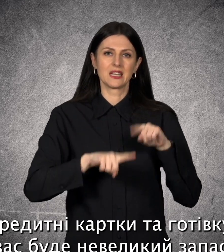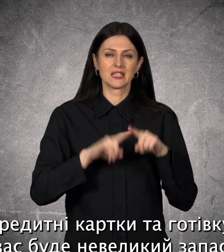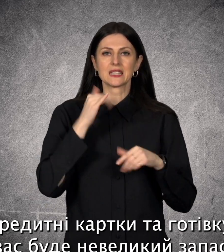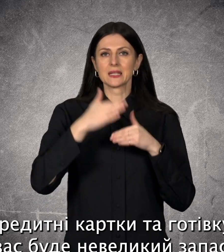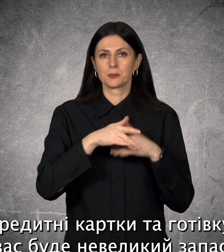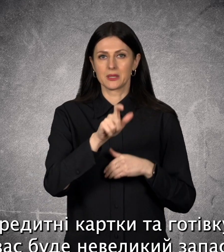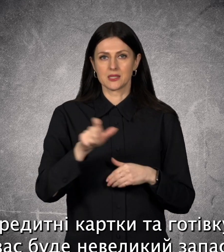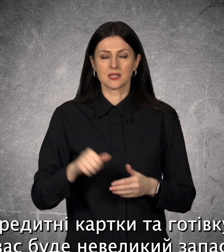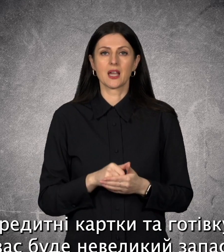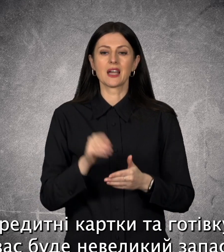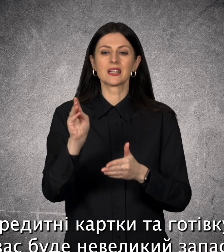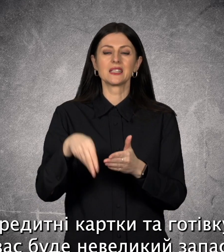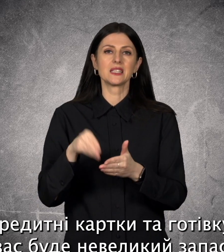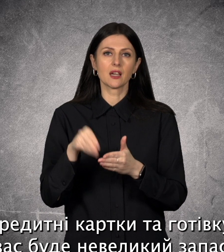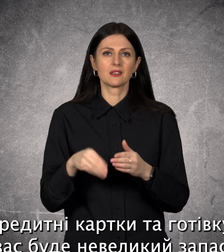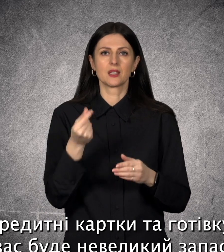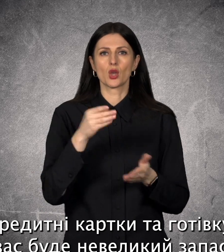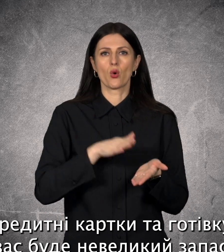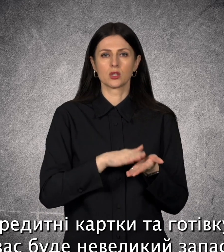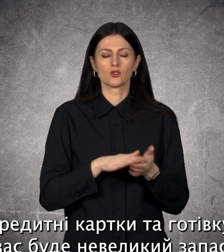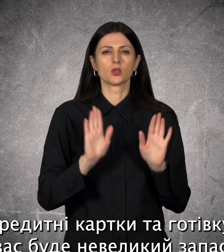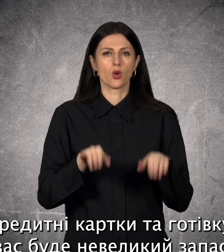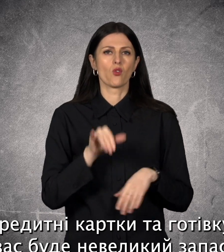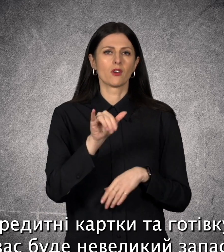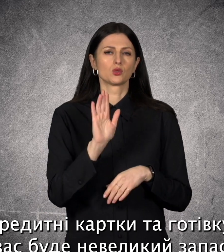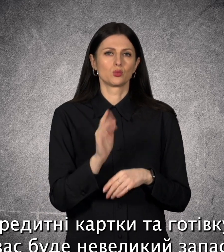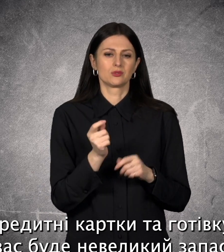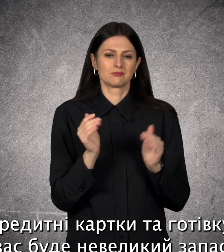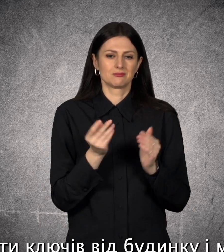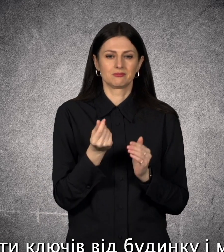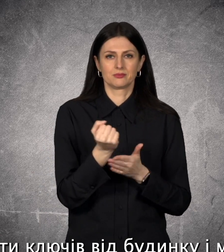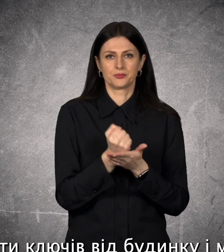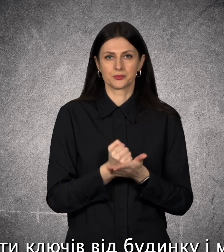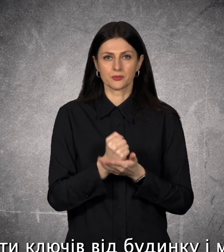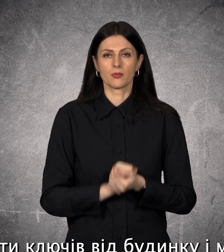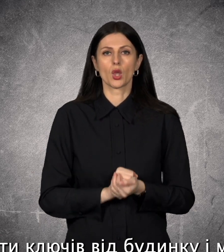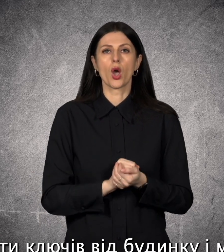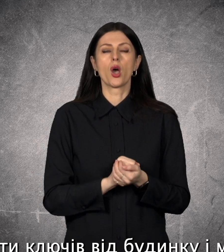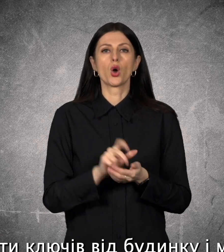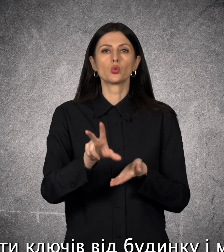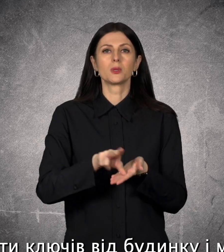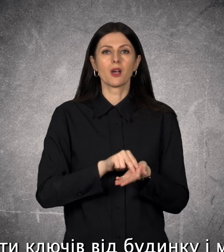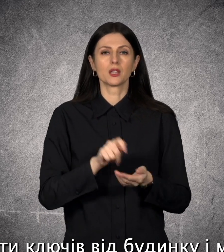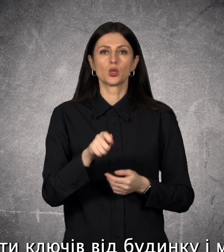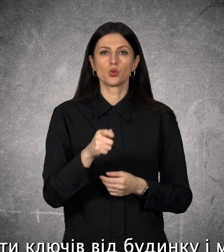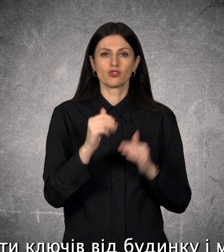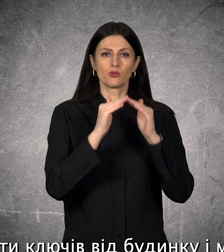Кредитні картки та готівку. Нехай у вас буде невеликий запас грошей. Дублікати ключів від будинку і машини.